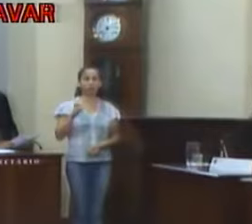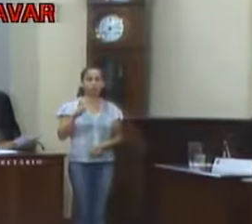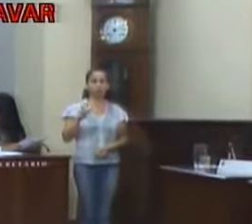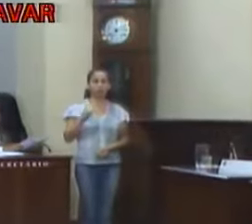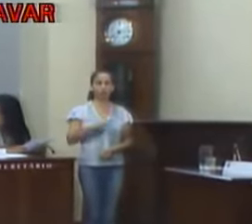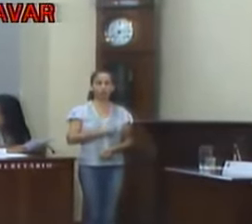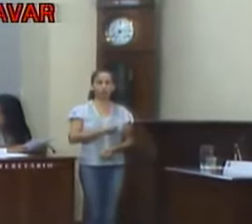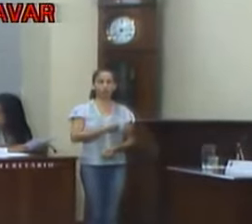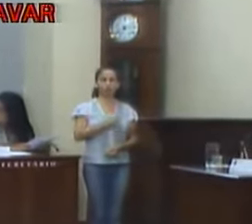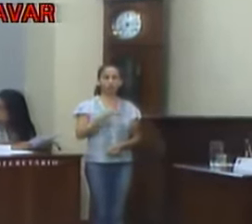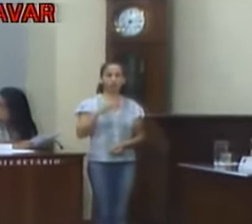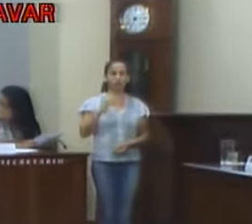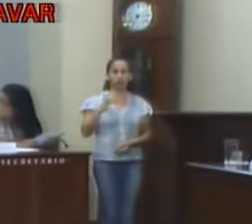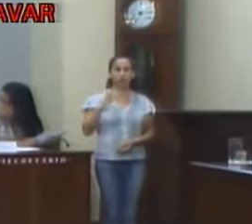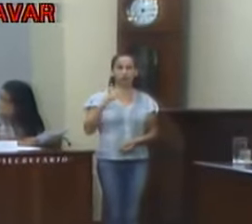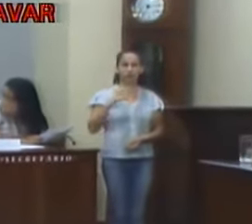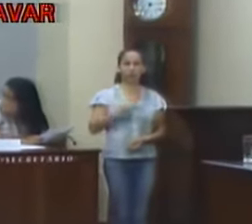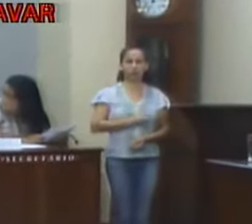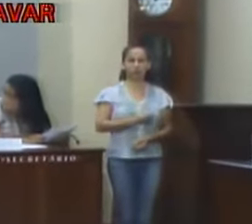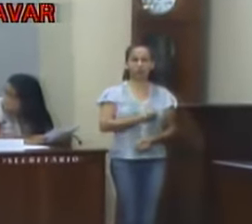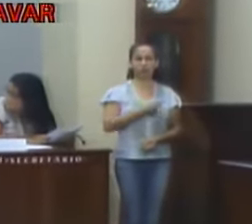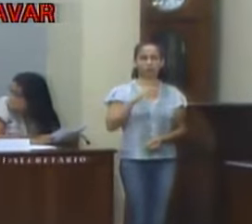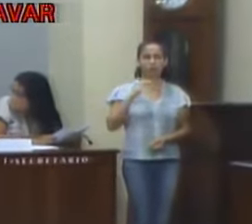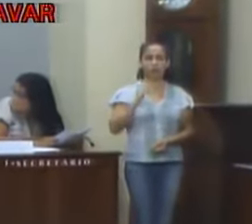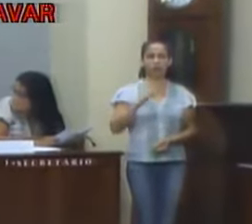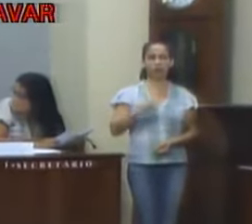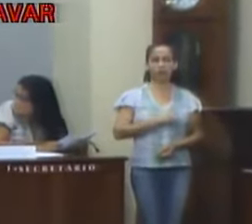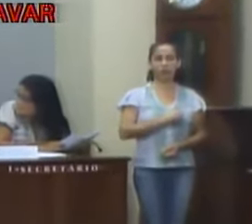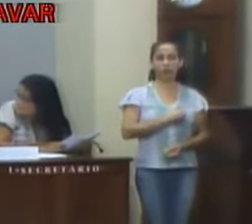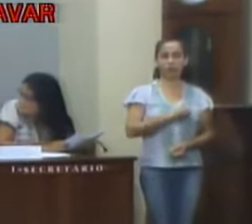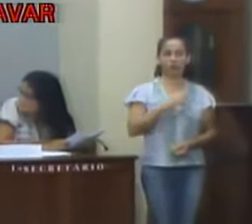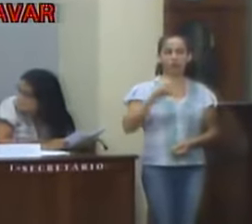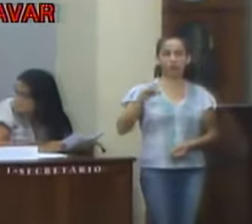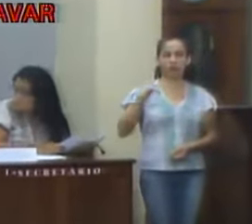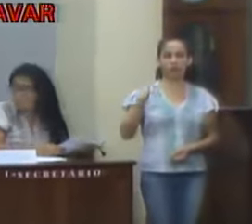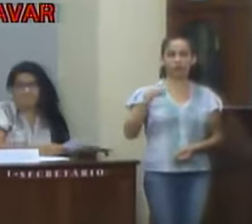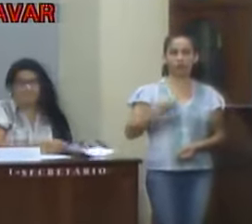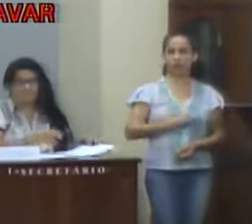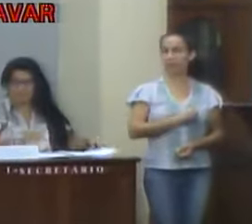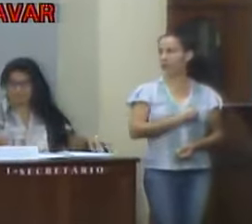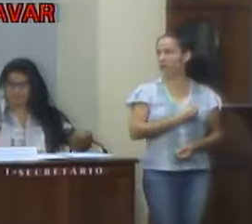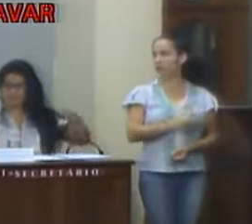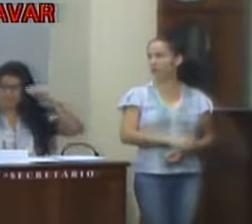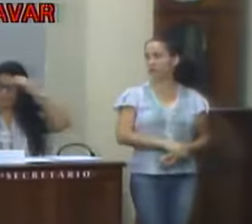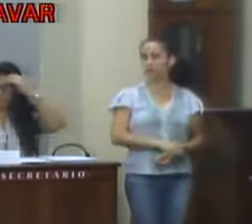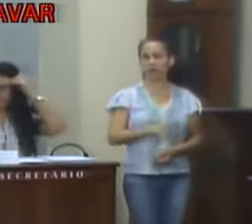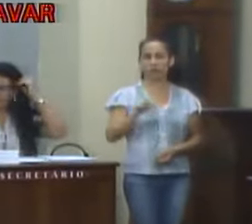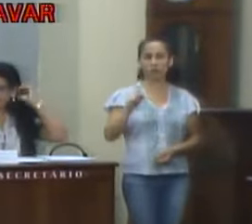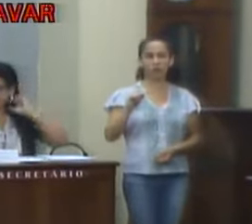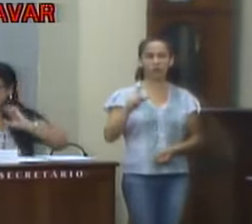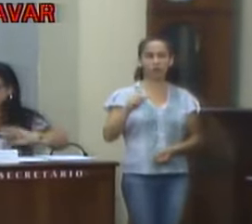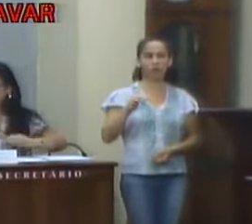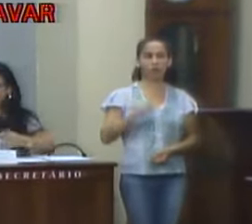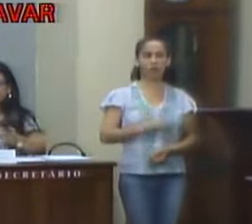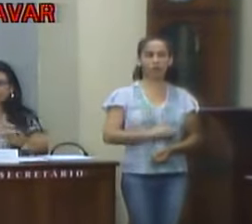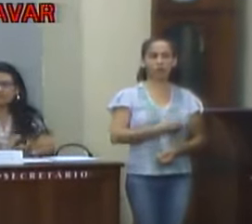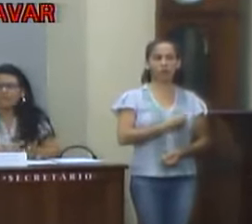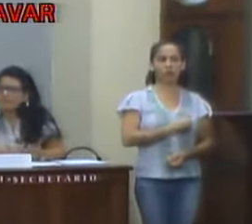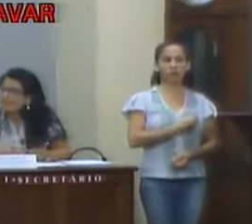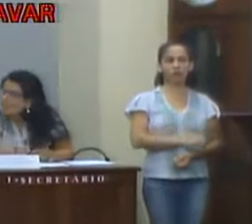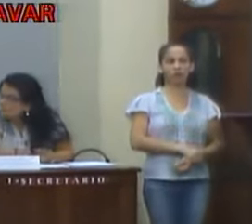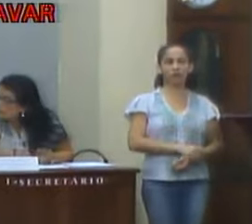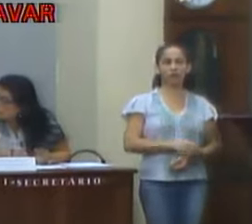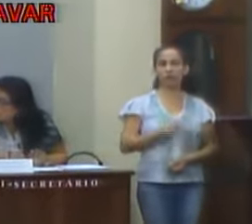Rafael de Oliveira Tavares está na casa. Saulo de Tarso está na casa. Silvio Rogério Furtado também está na